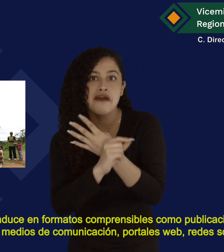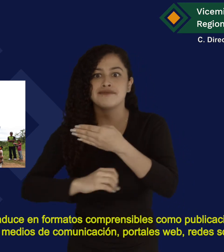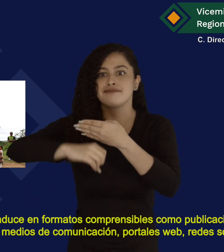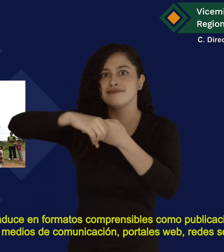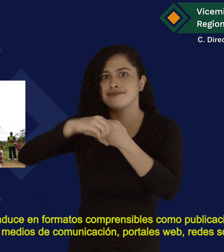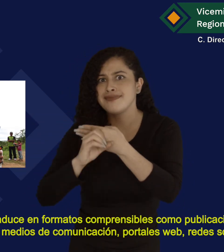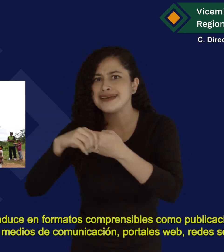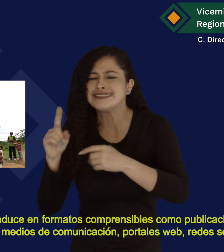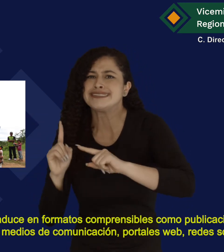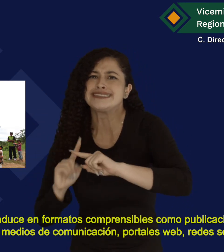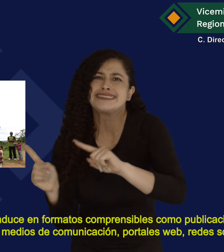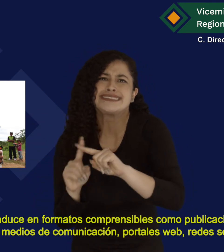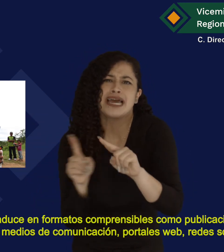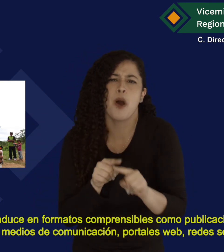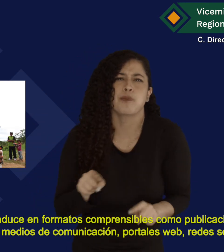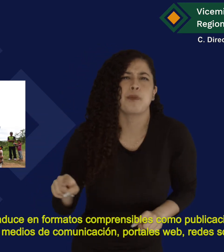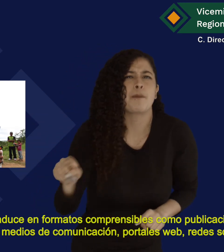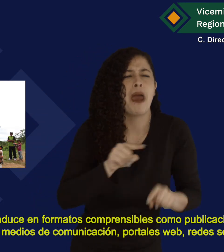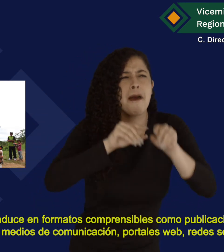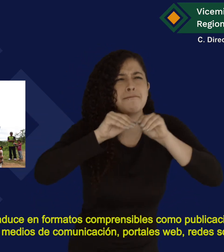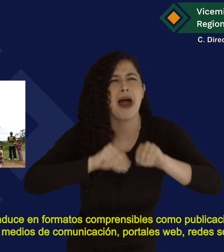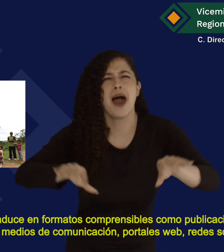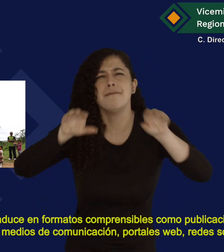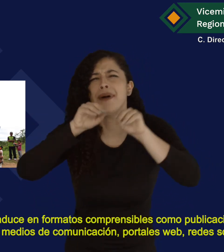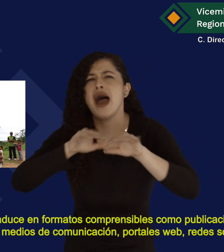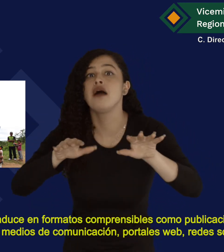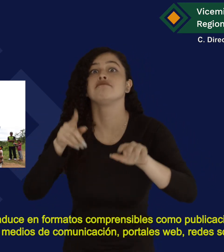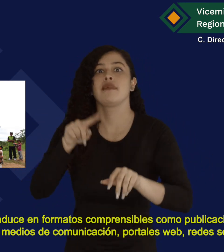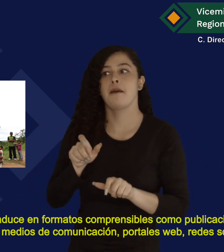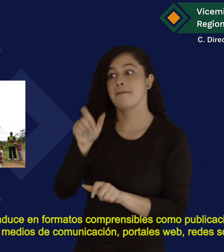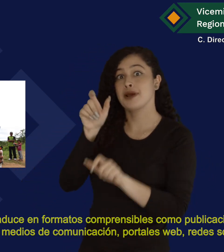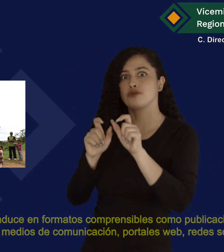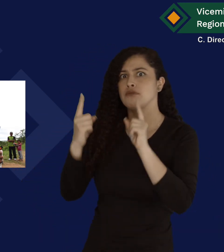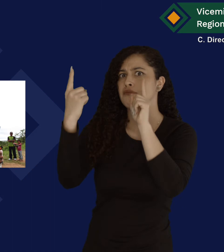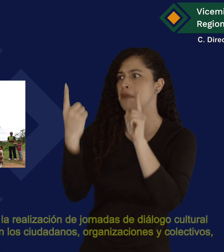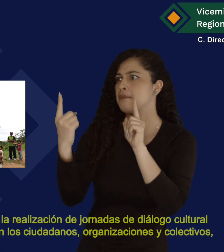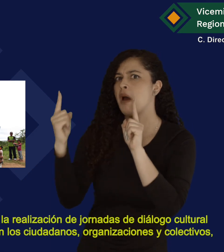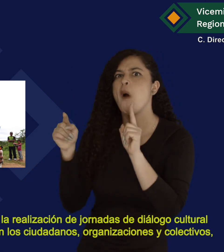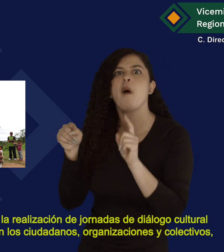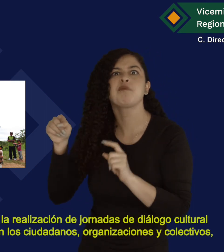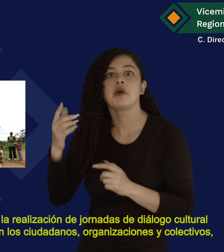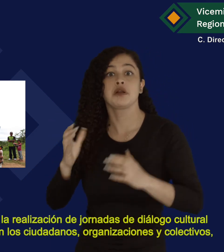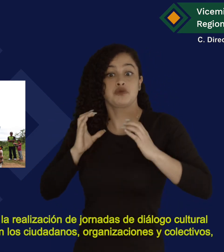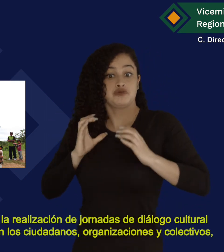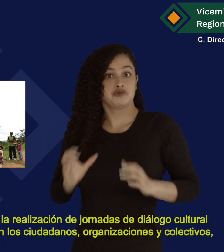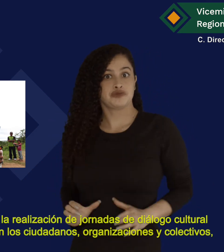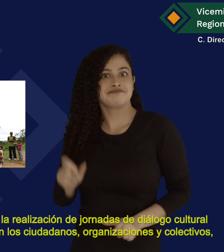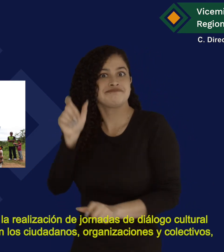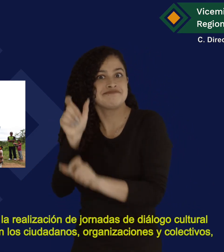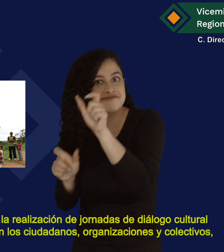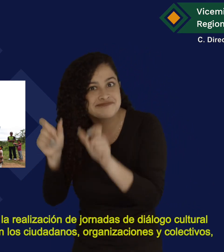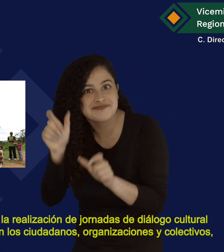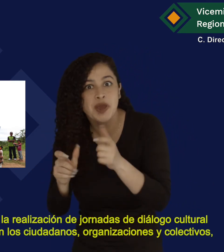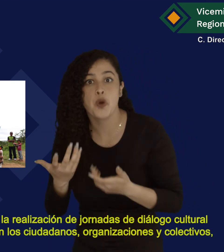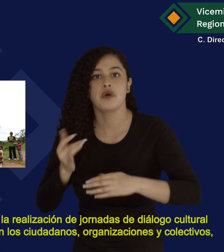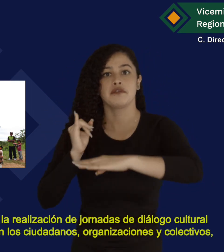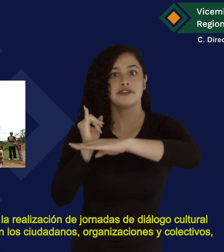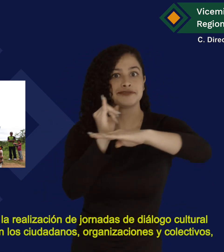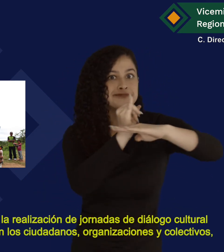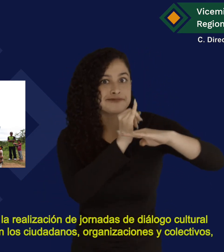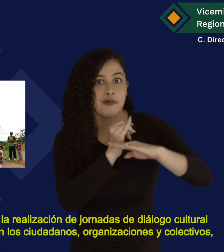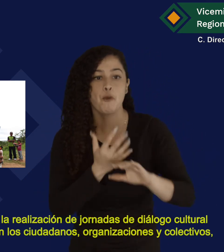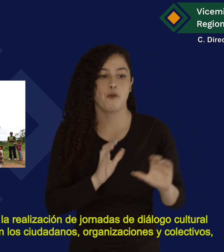publicaciones físicas, en medios de comunicación, portales web, redes sociales Y la realización de jornadas de